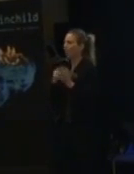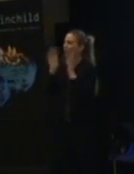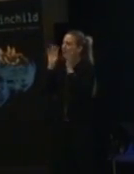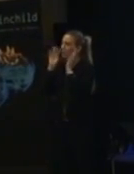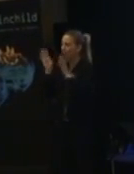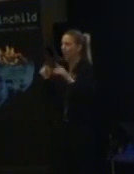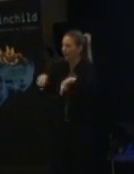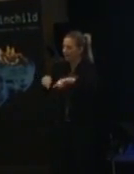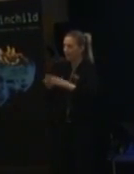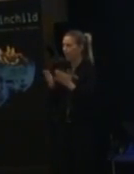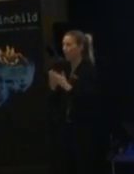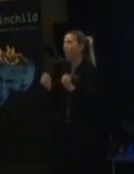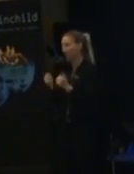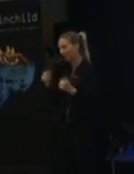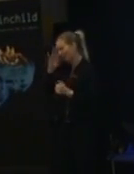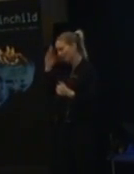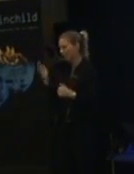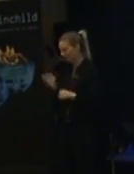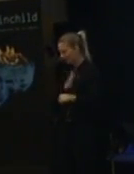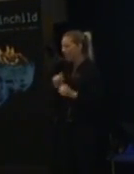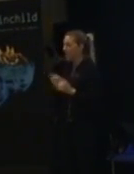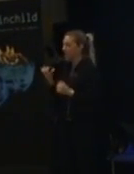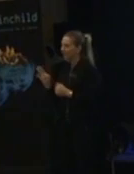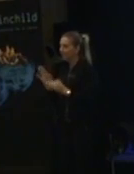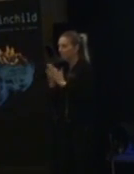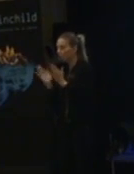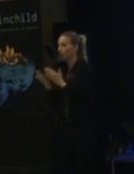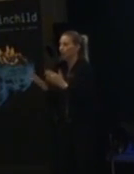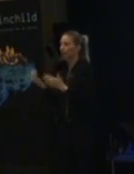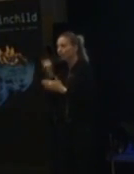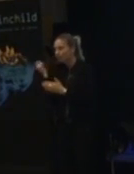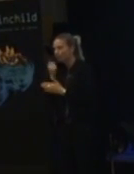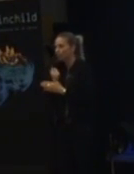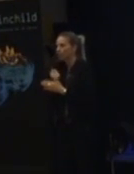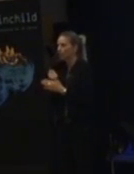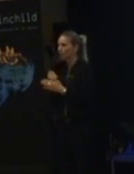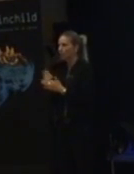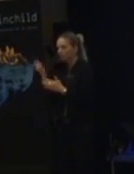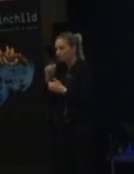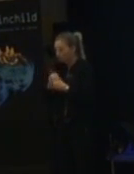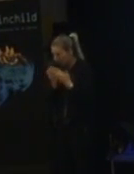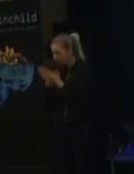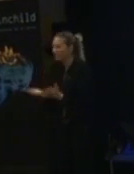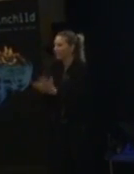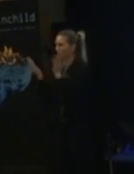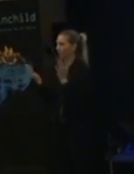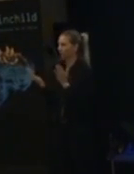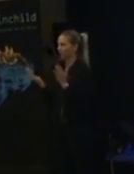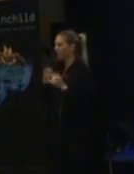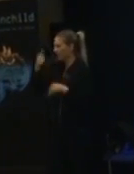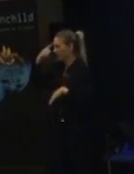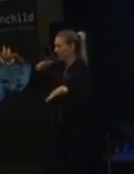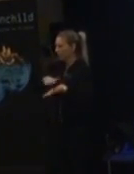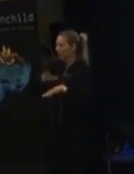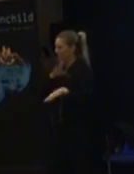jättegammaldags. Men se de böcker, böcker via nätet. Så att de kan lyssna och läsa. Och tänk då också på att det